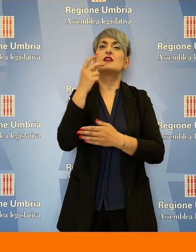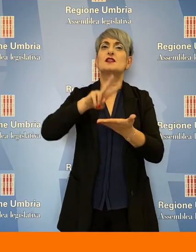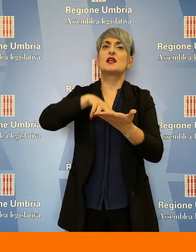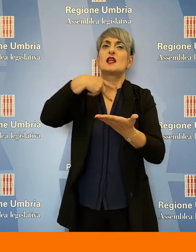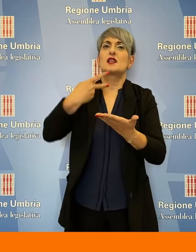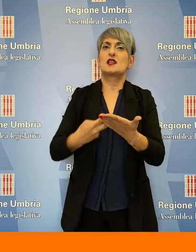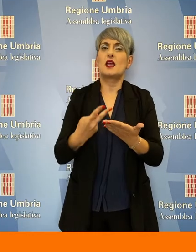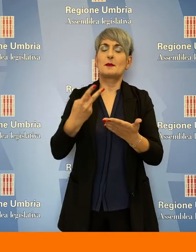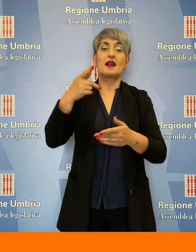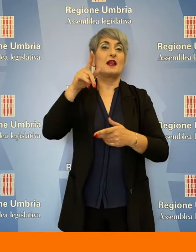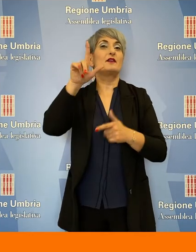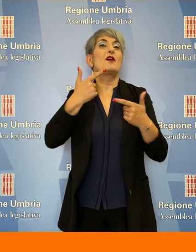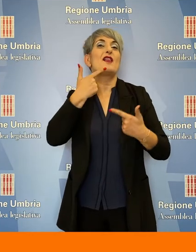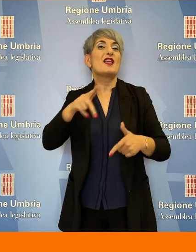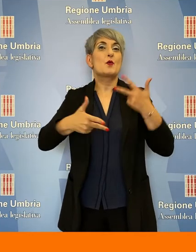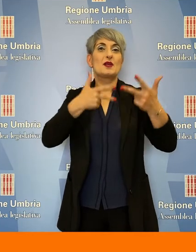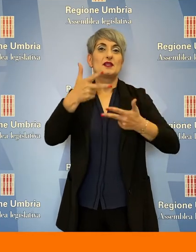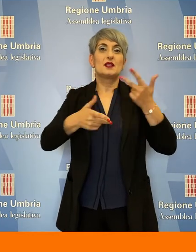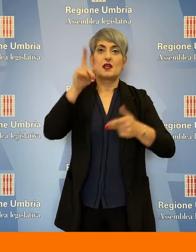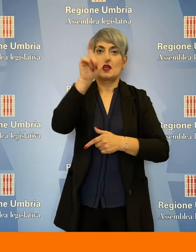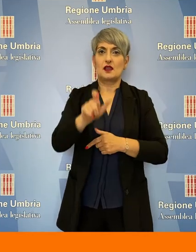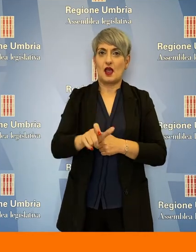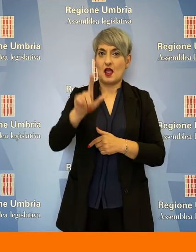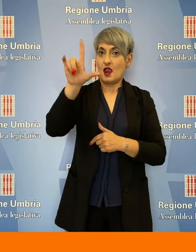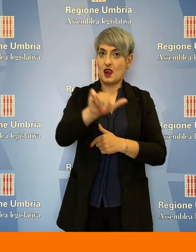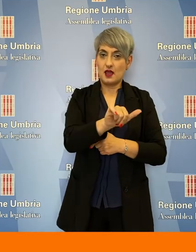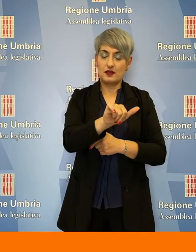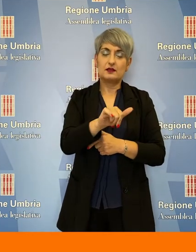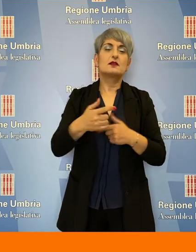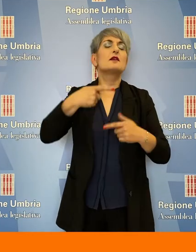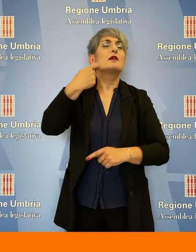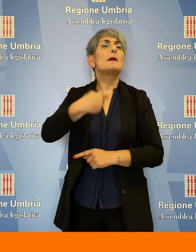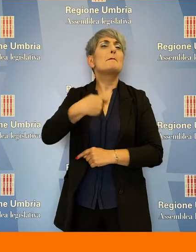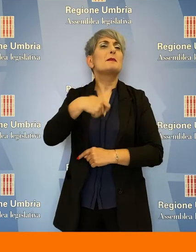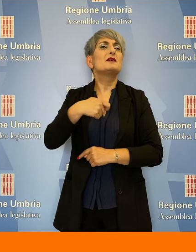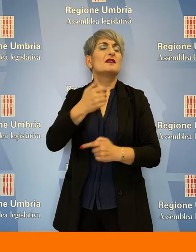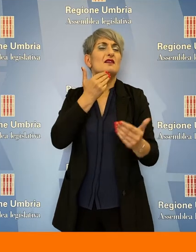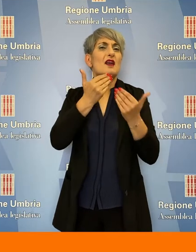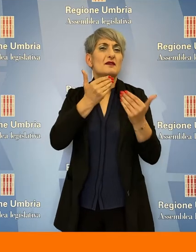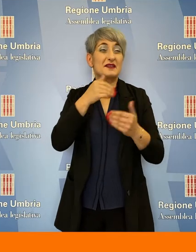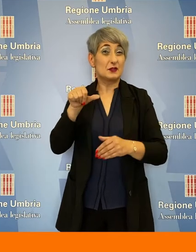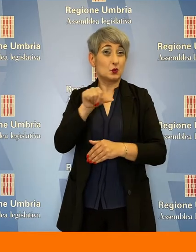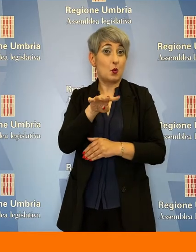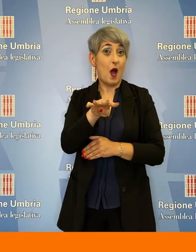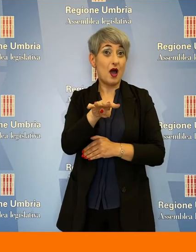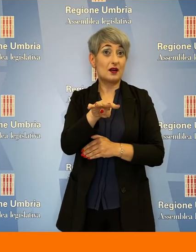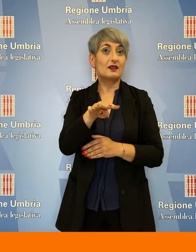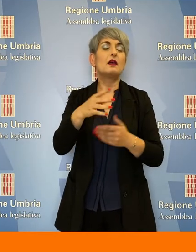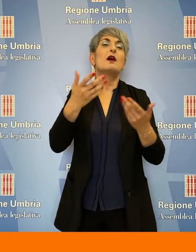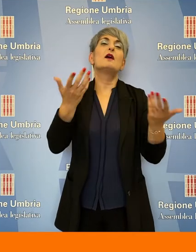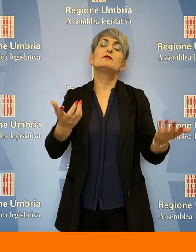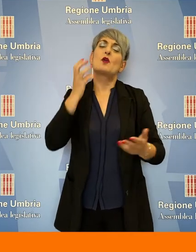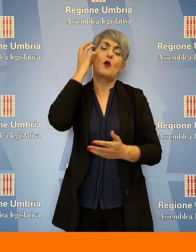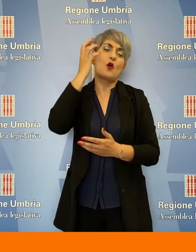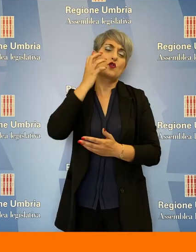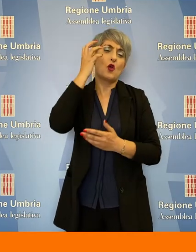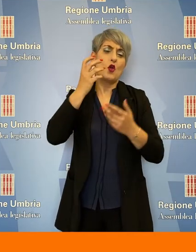segni italiana, l'IS. Il Presidente dell'Assemblea legislativa, Marco Squarta, si è detto orgoglioso che l'ufficio di presidenza all